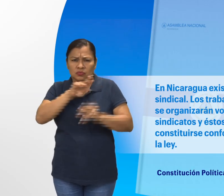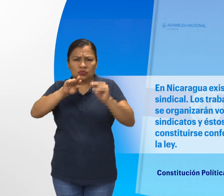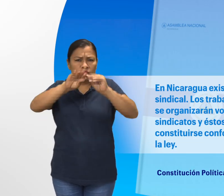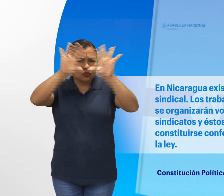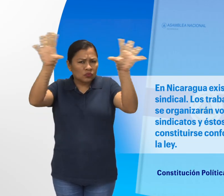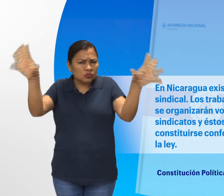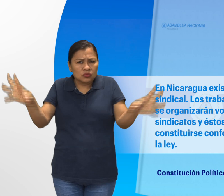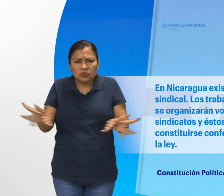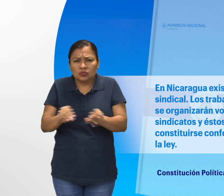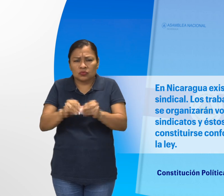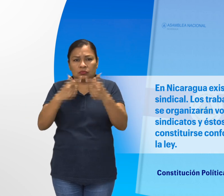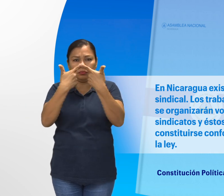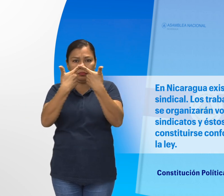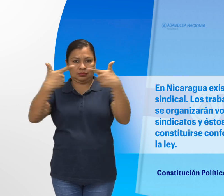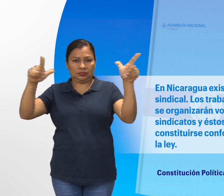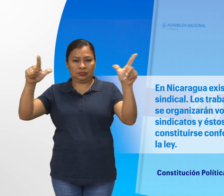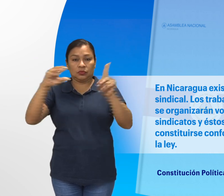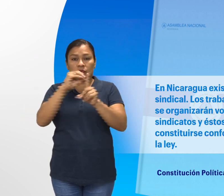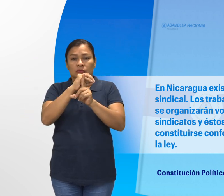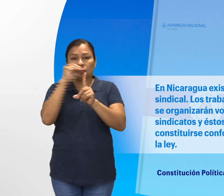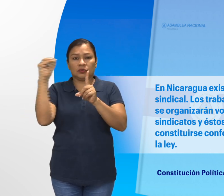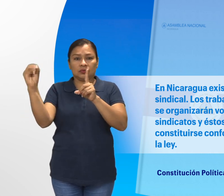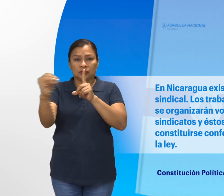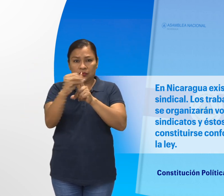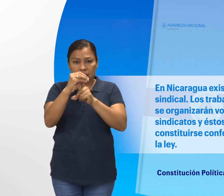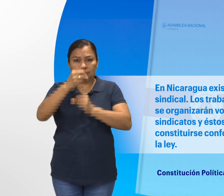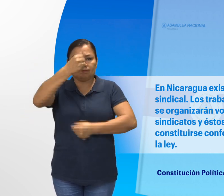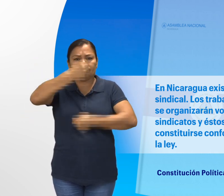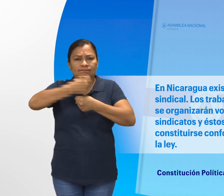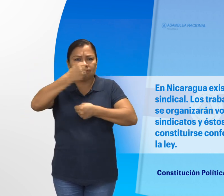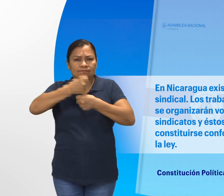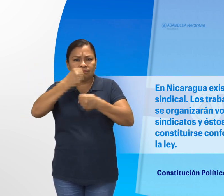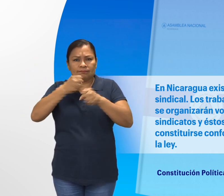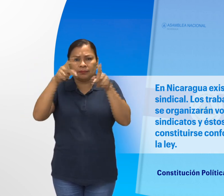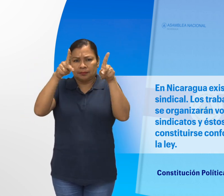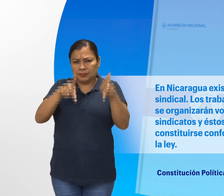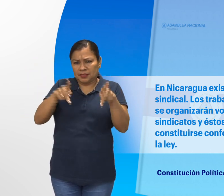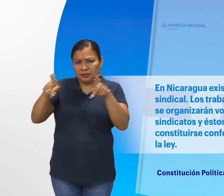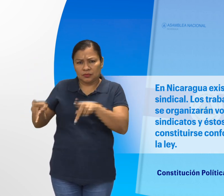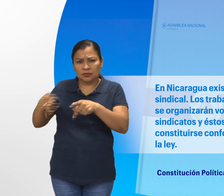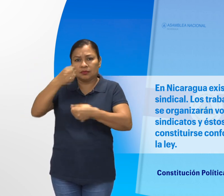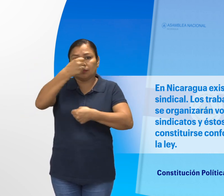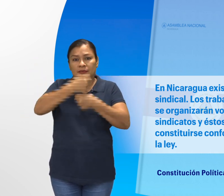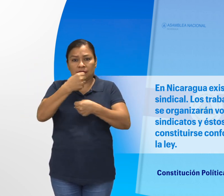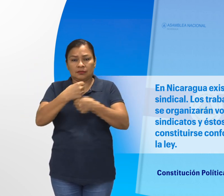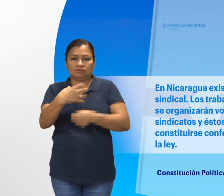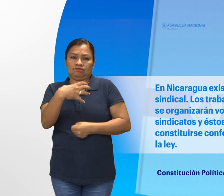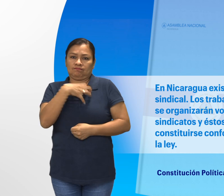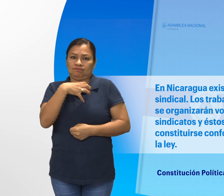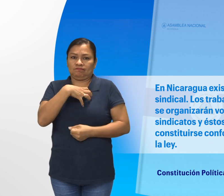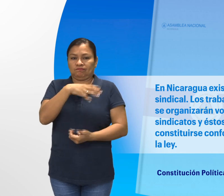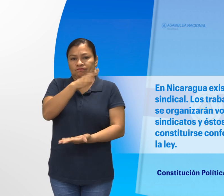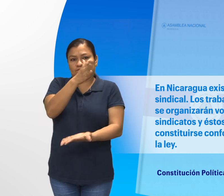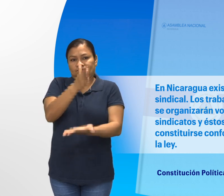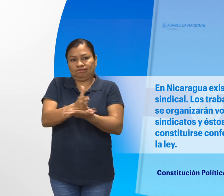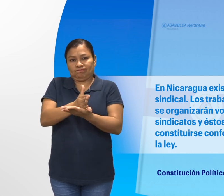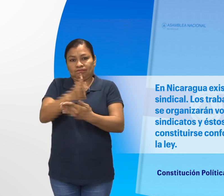En Nicaragua existe plena libertad sindical Los trabajadores se organizarán